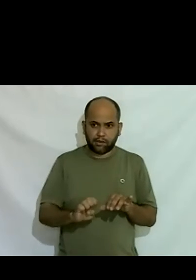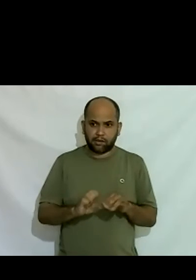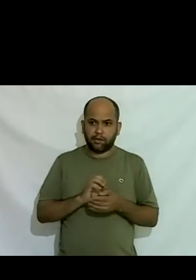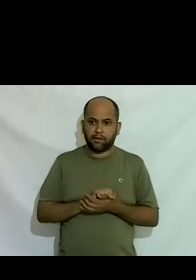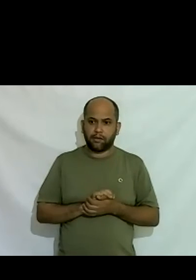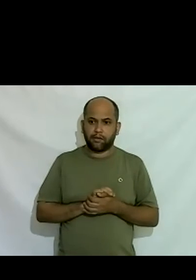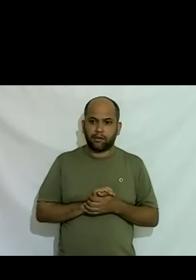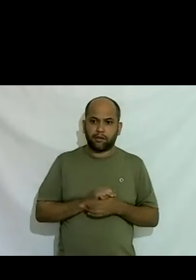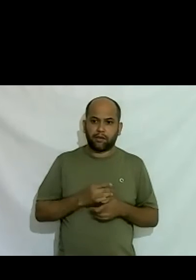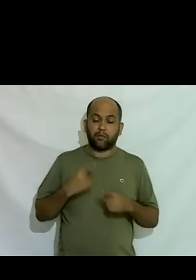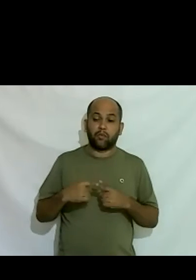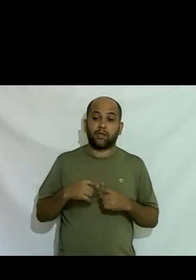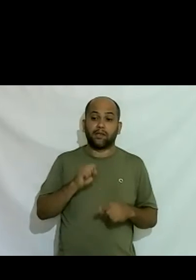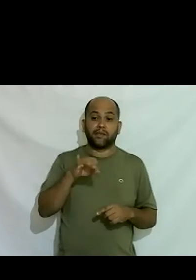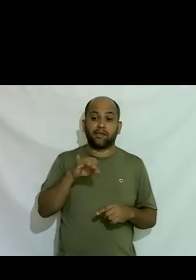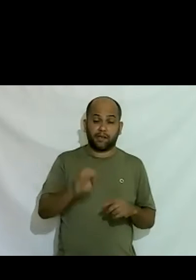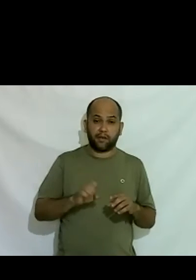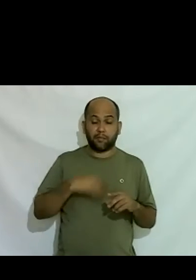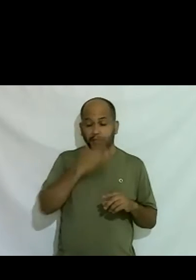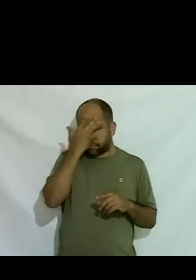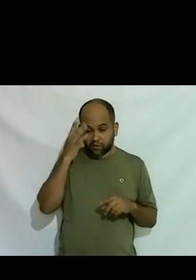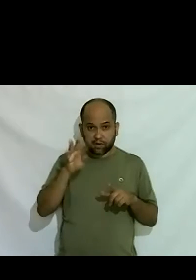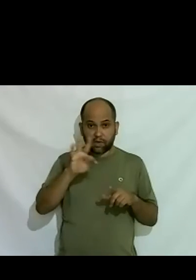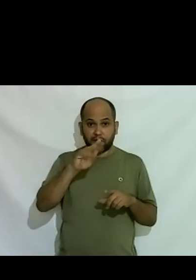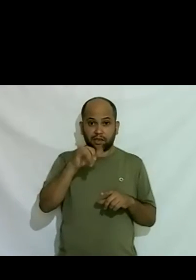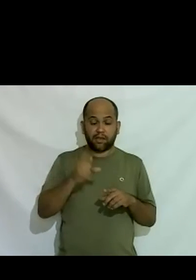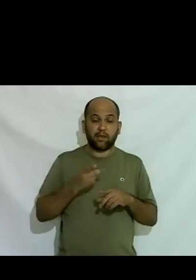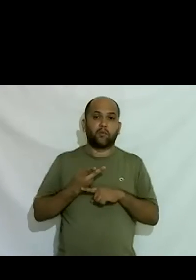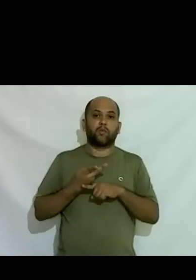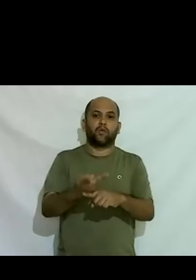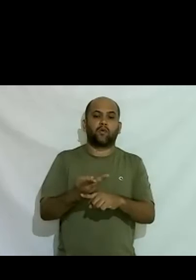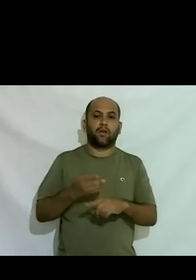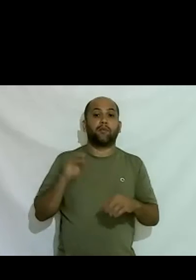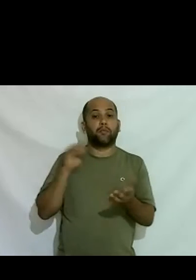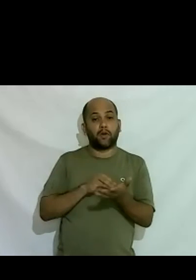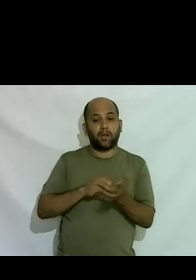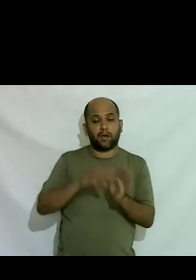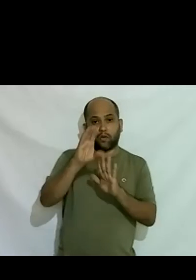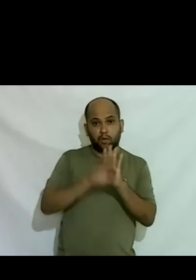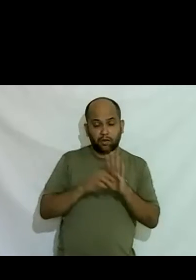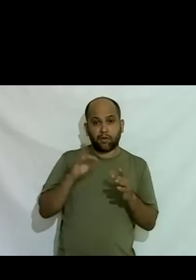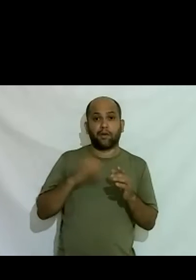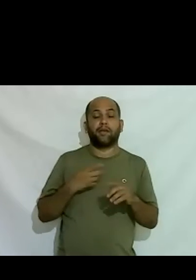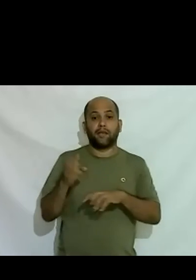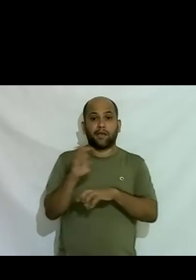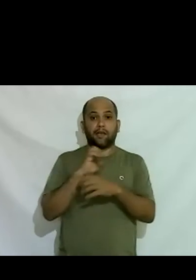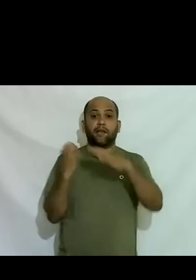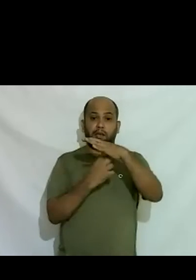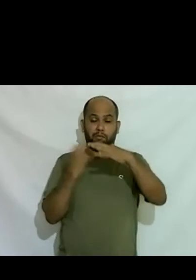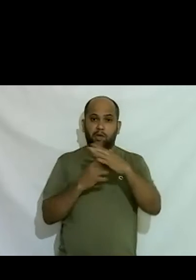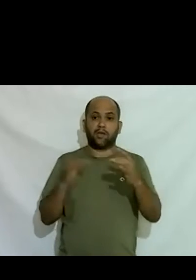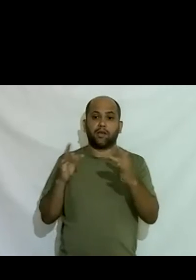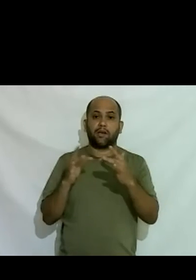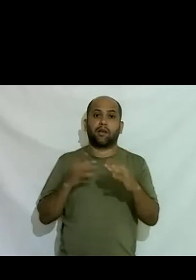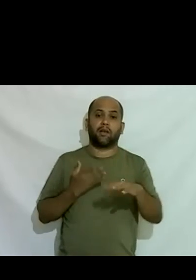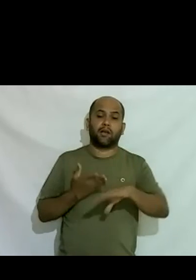porque seria o site para que as pessoas trans pudessem enviar os currículos e as empresas pudessem ter acesso as empresas que contratariam